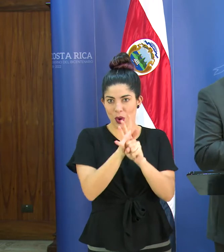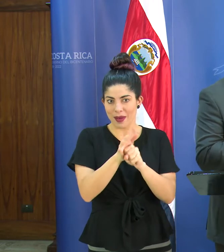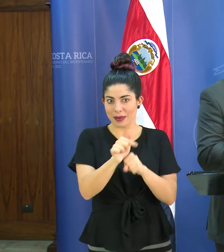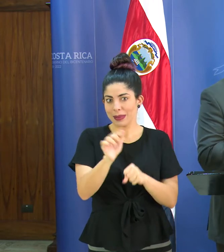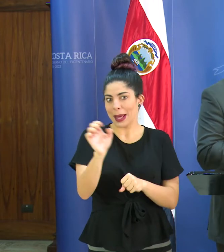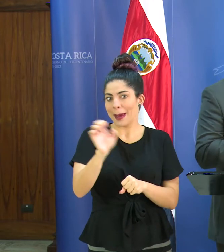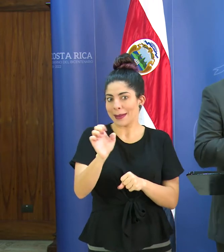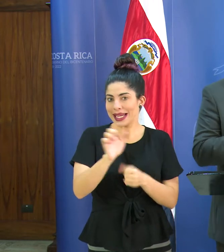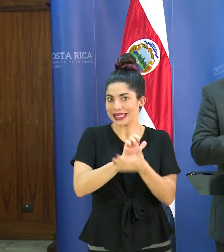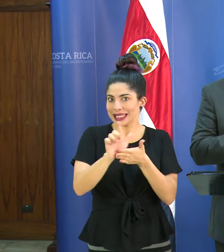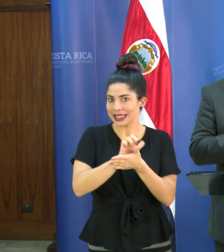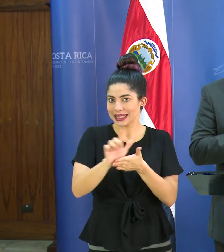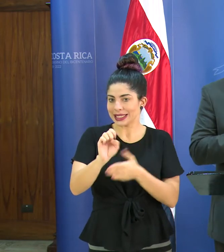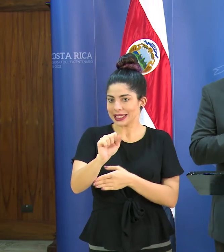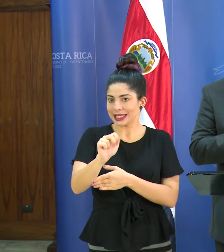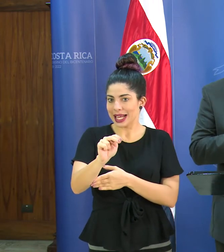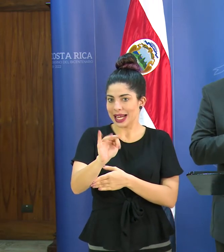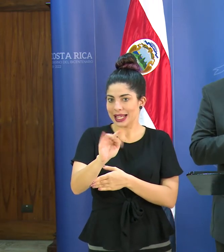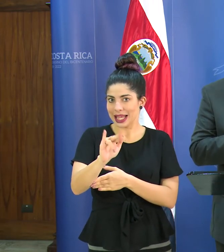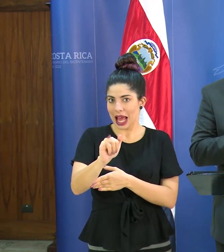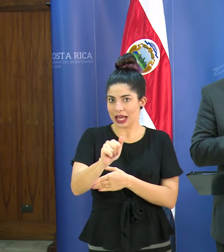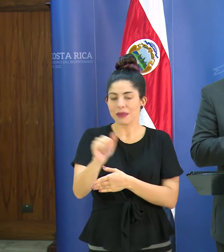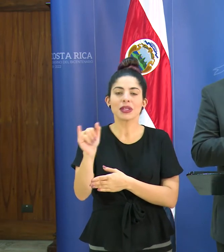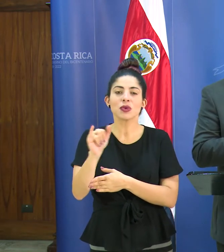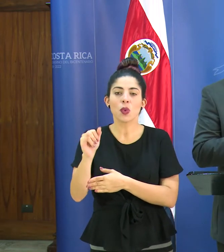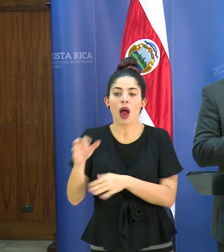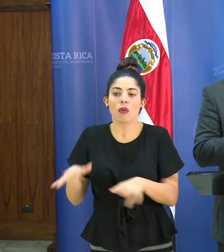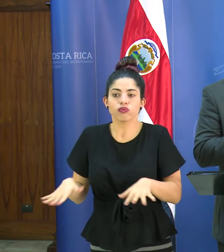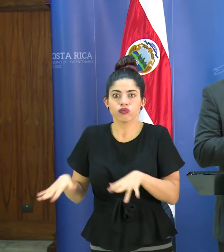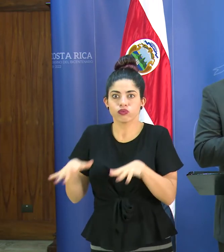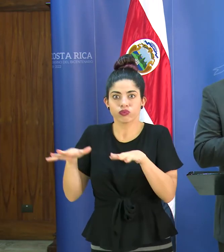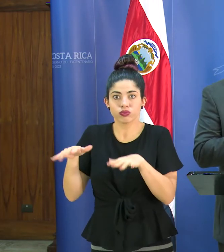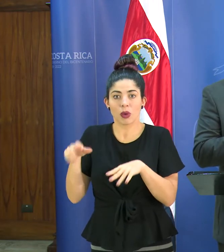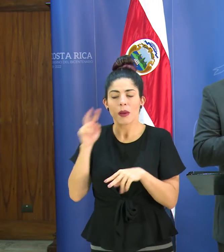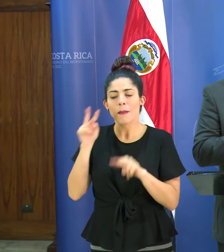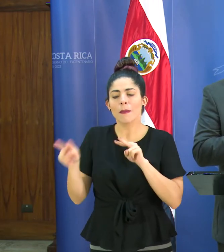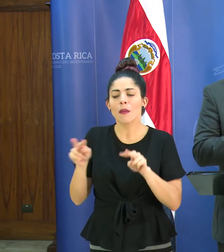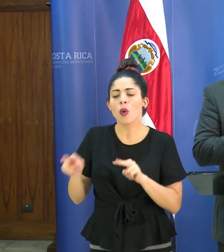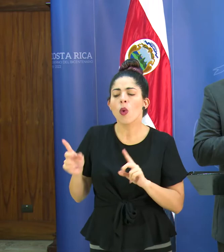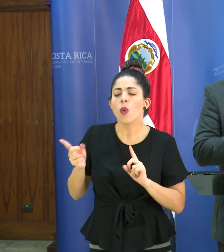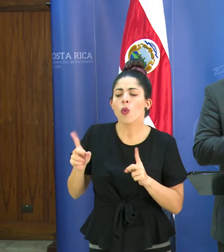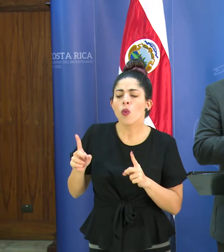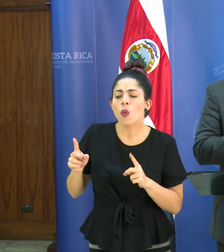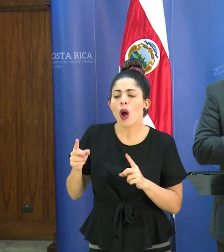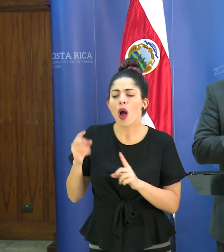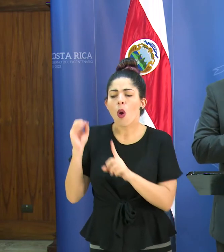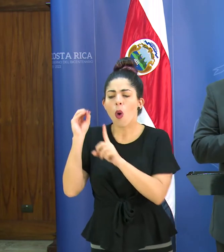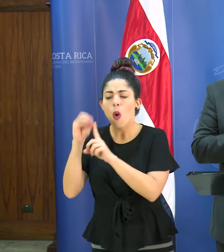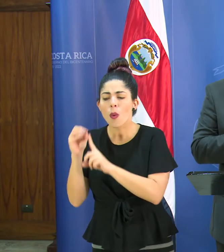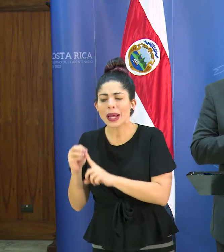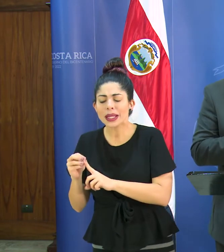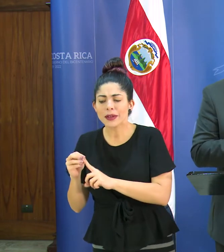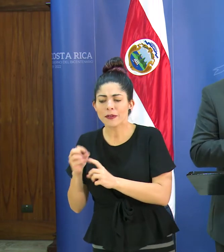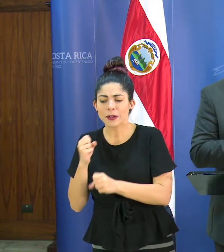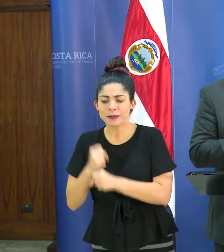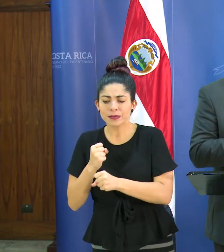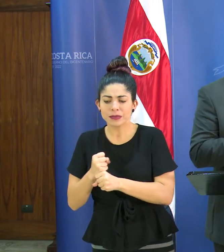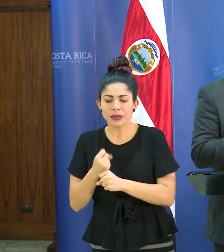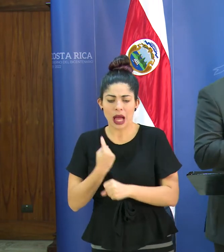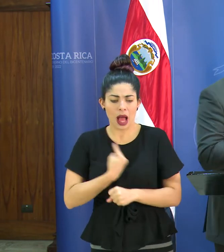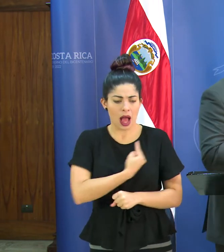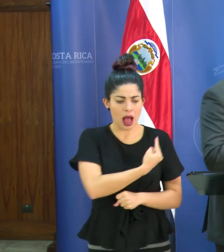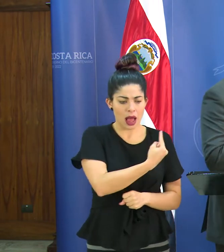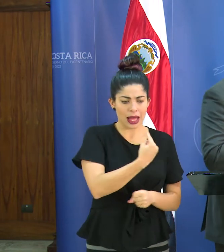una emergencia sanitaria al igual que lo haríamos en una inundación identificar cuáles son esos objetivos operativos de cada